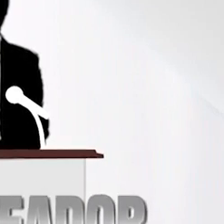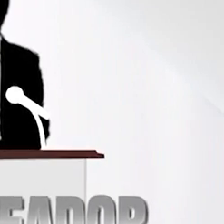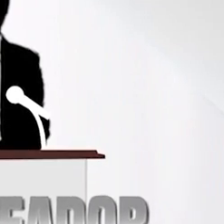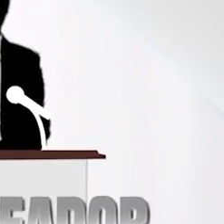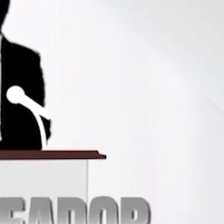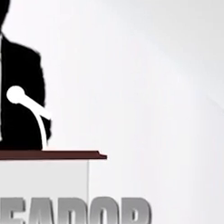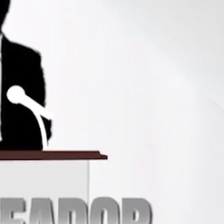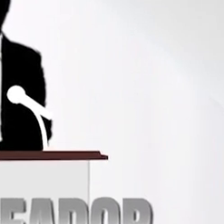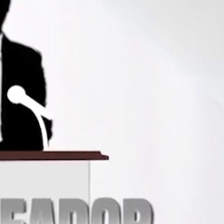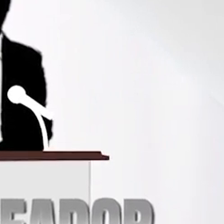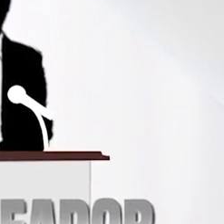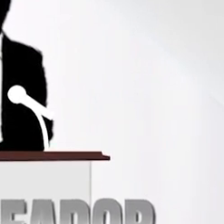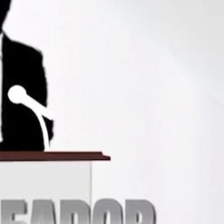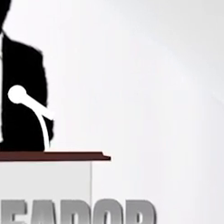Obrigado, presidente.